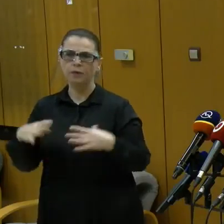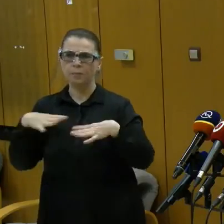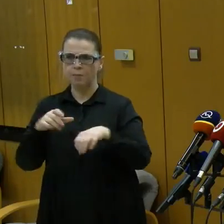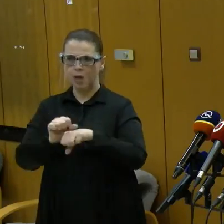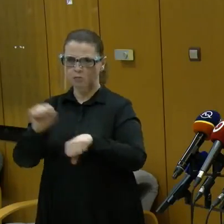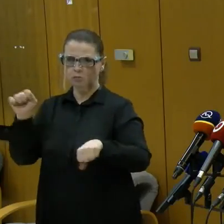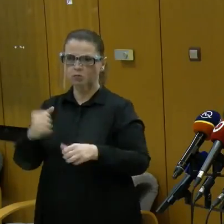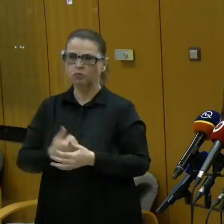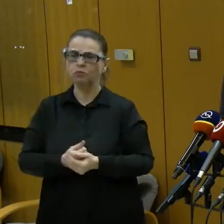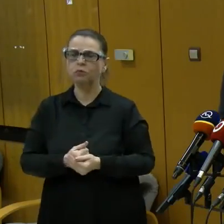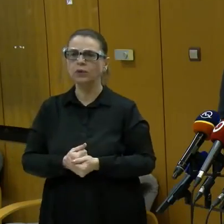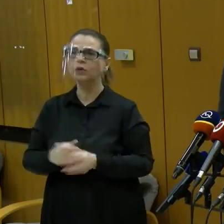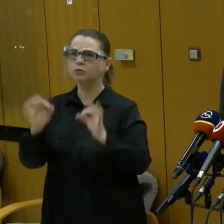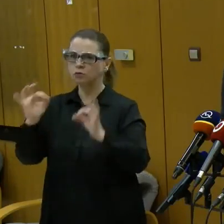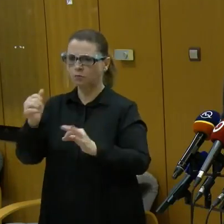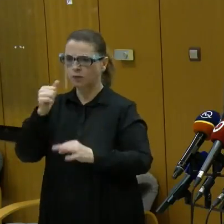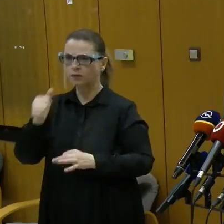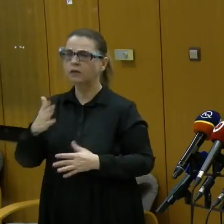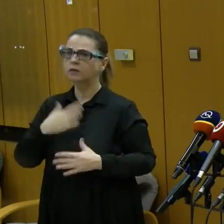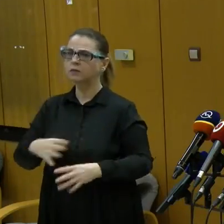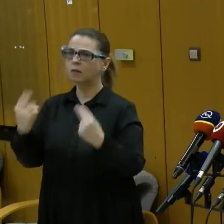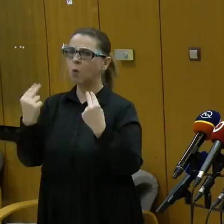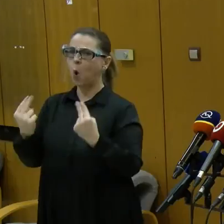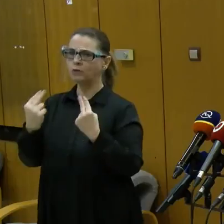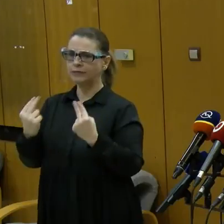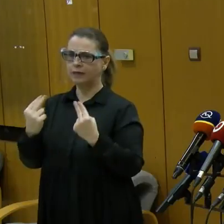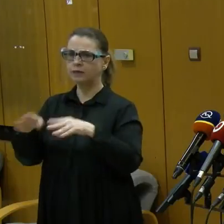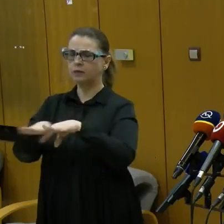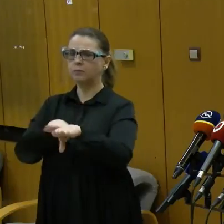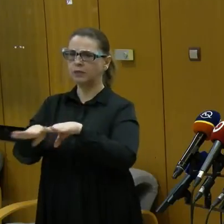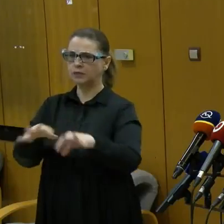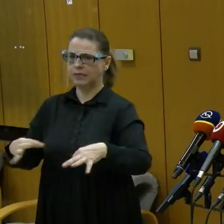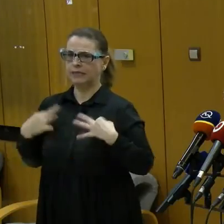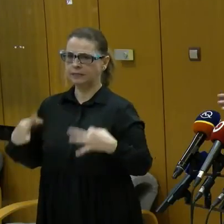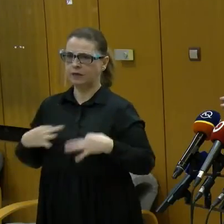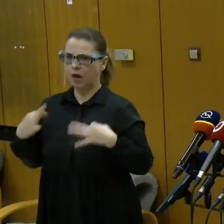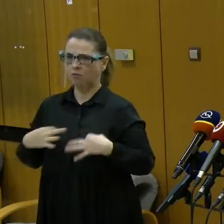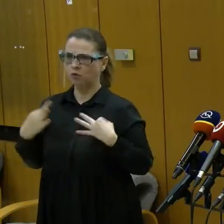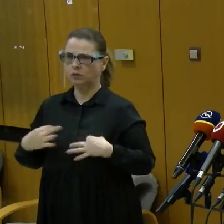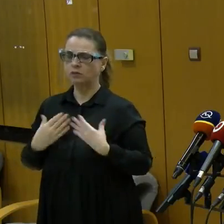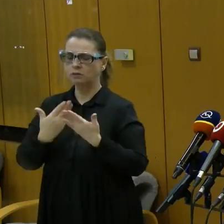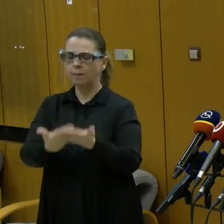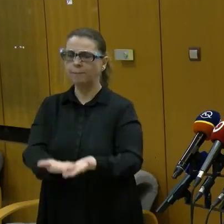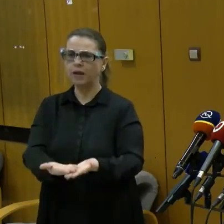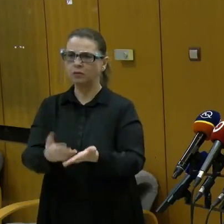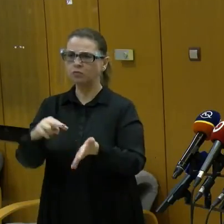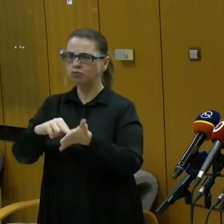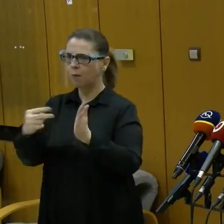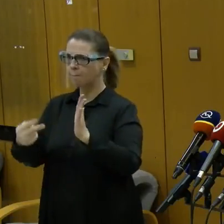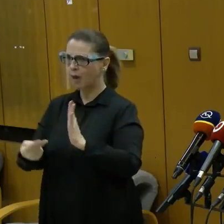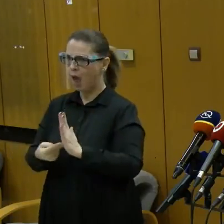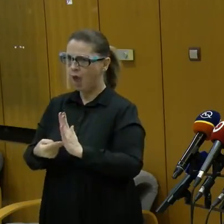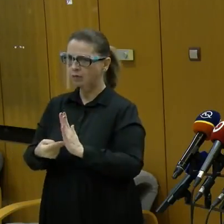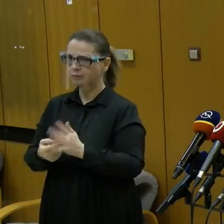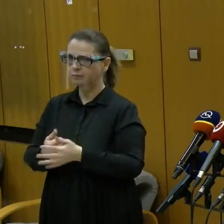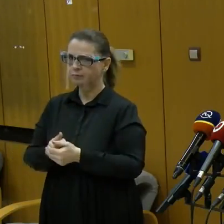Dobrý deň, dámy a páni, chcem veľmi oceniť, že minister zdravotníctva predložil plán